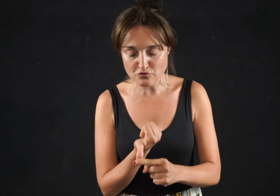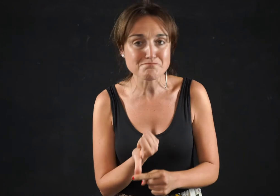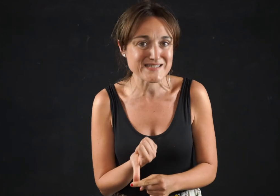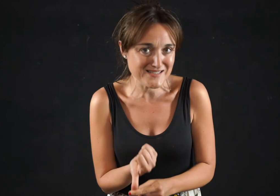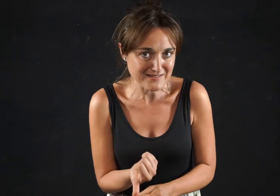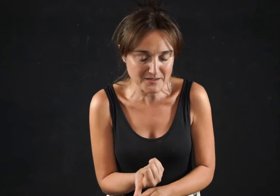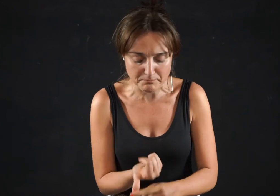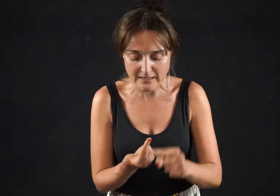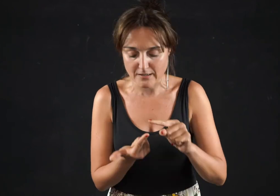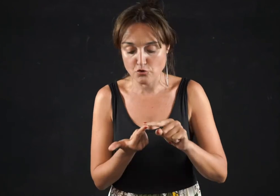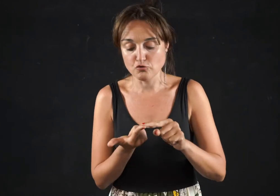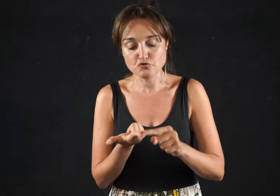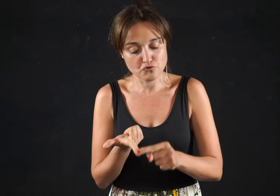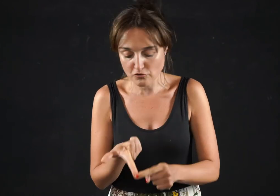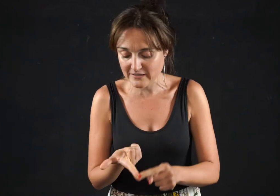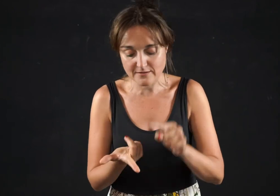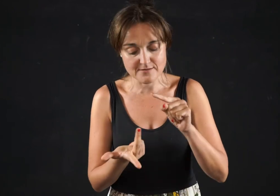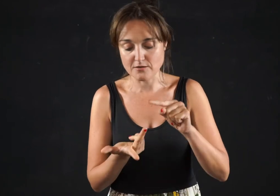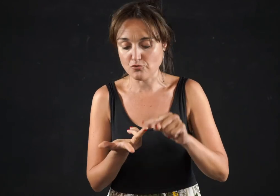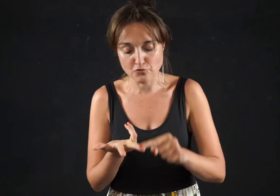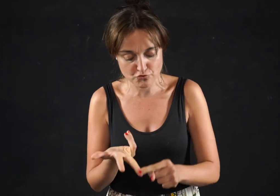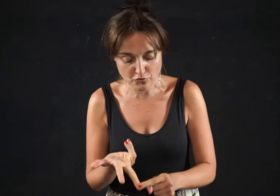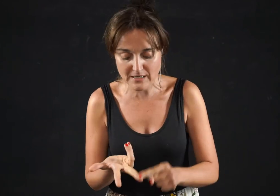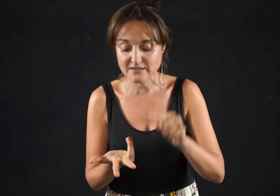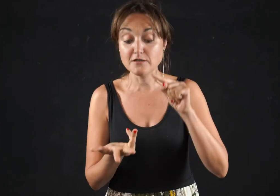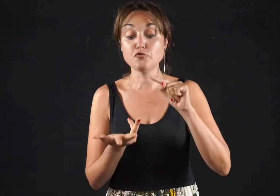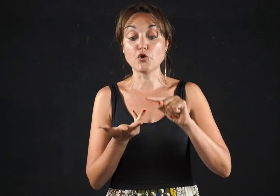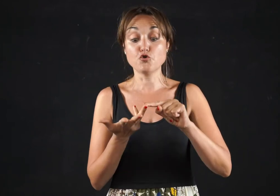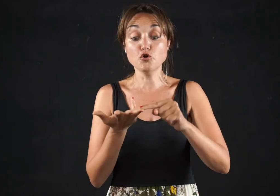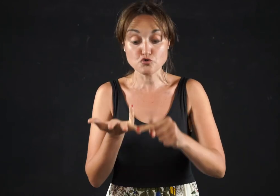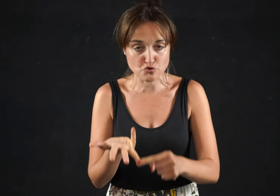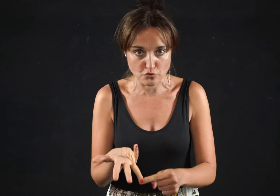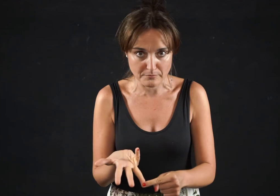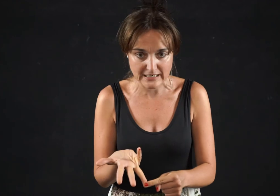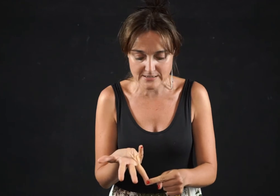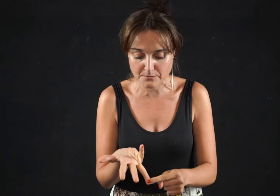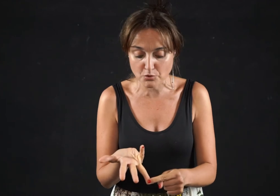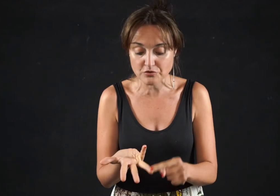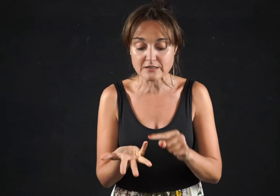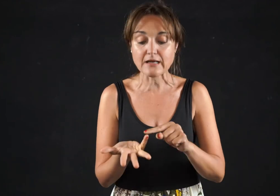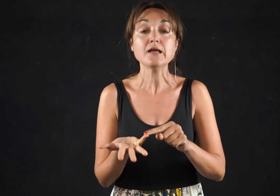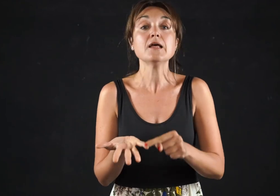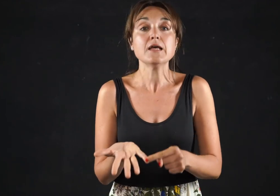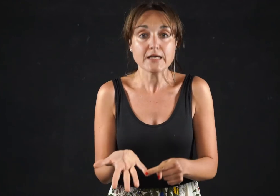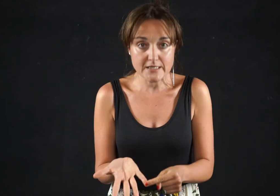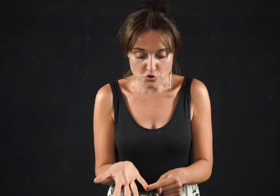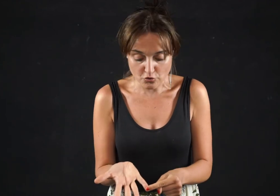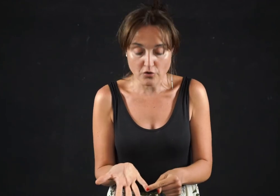spezzina tipica, non sono Litizzetto, non sono Magda di Furio, non sono Milanese imbruttita, chi sono?